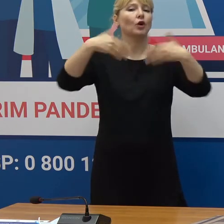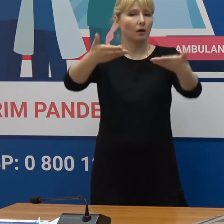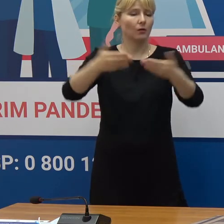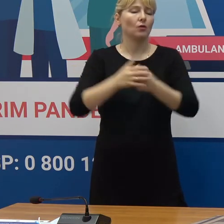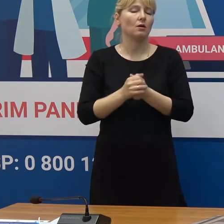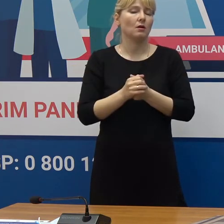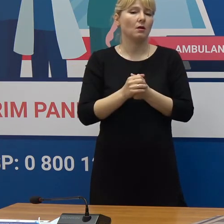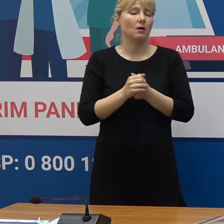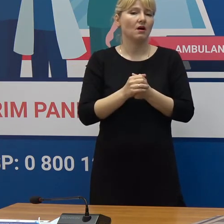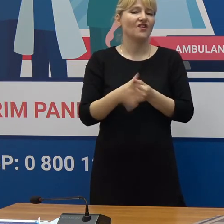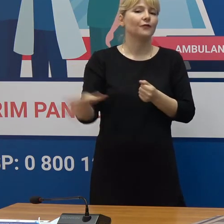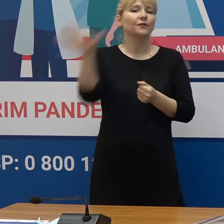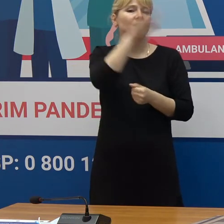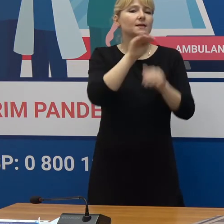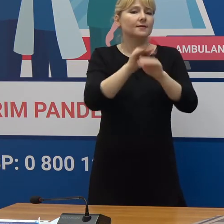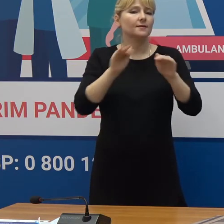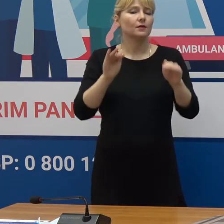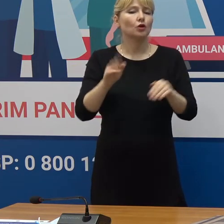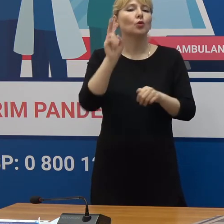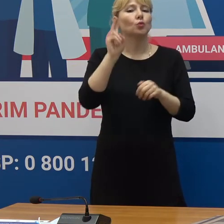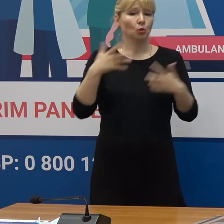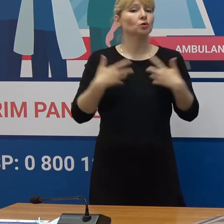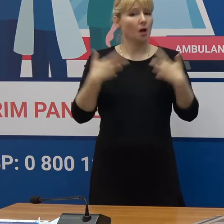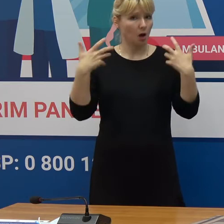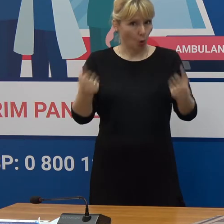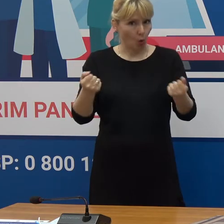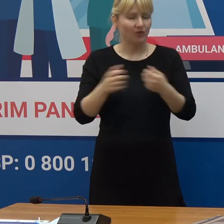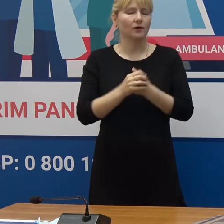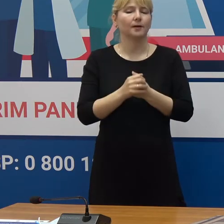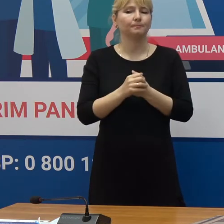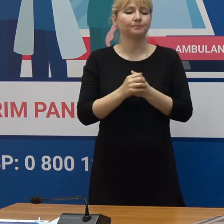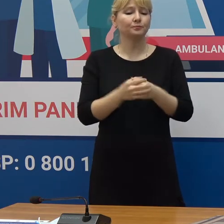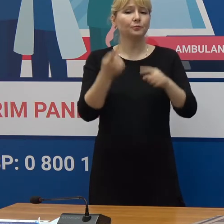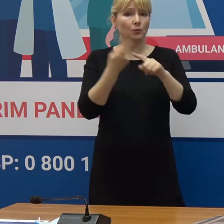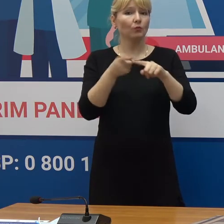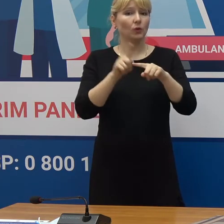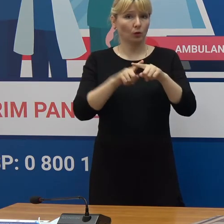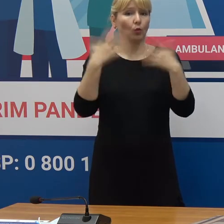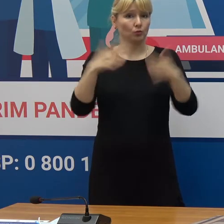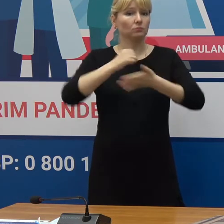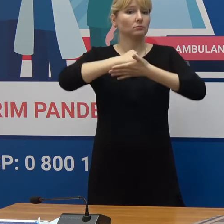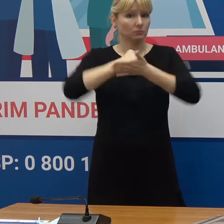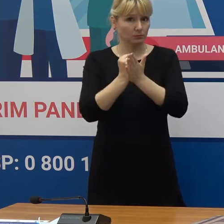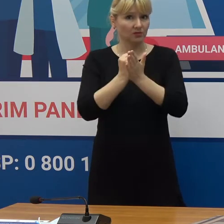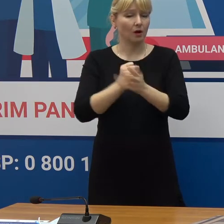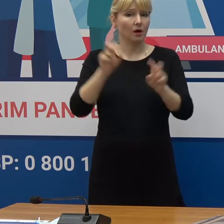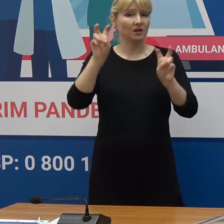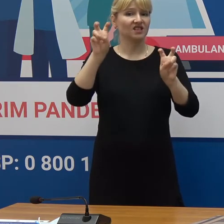pentru toți copiii care sunt sănătoși El deja este aprobat pentru